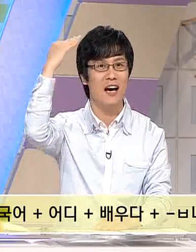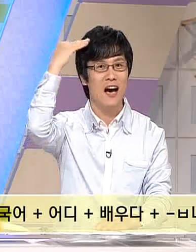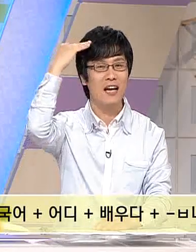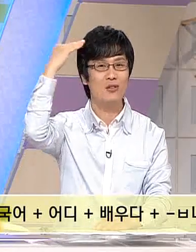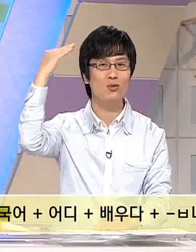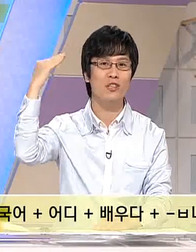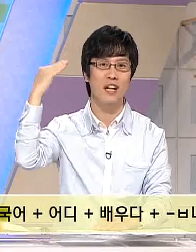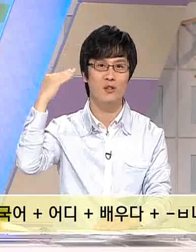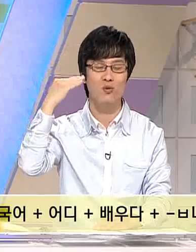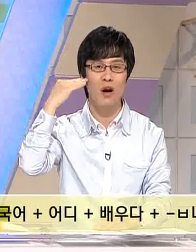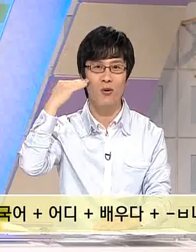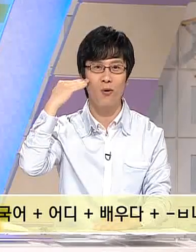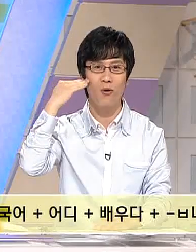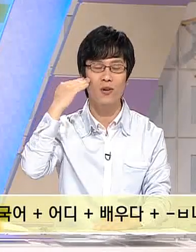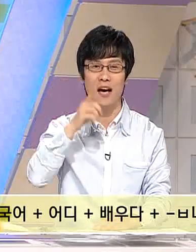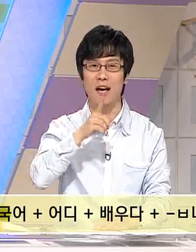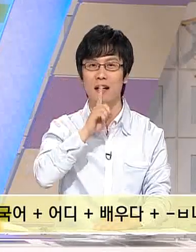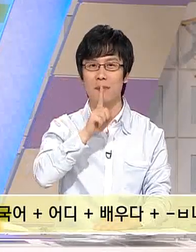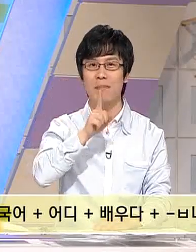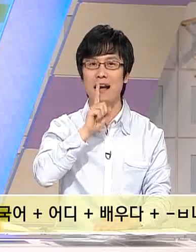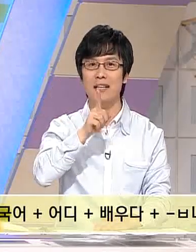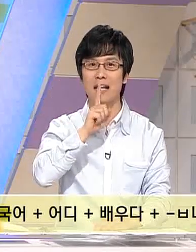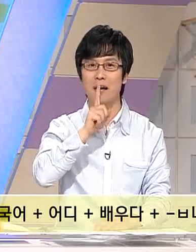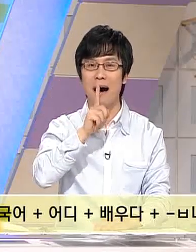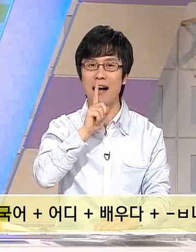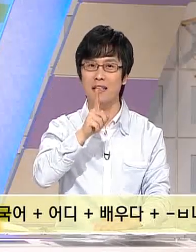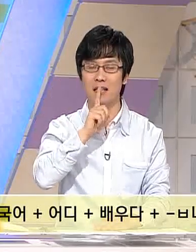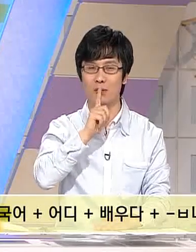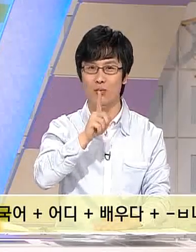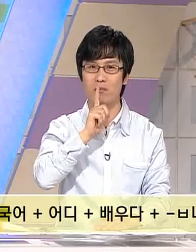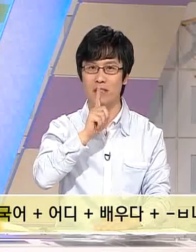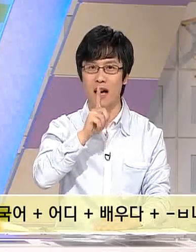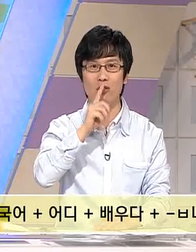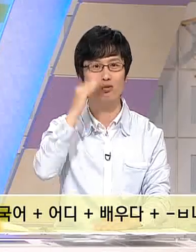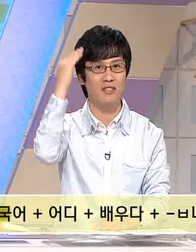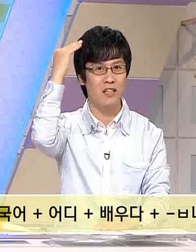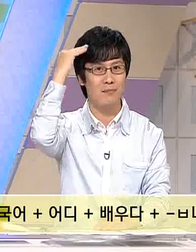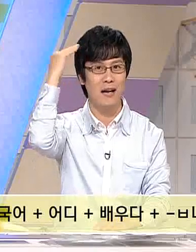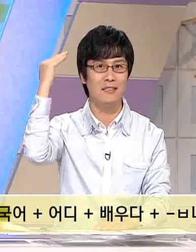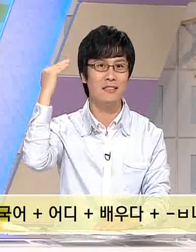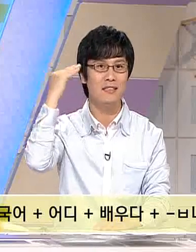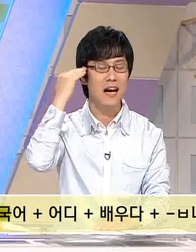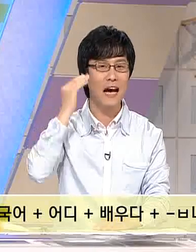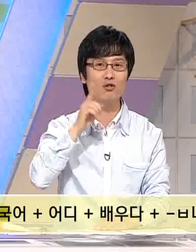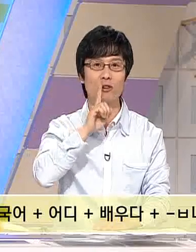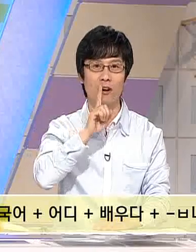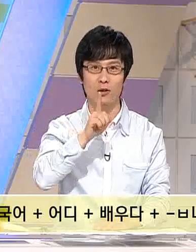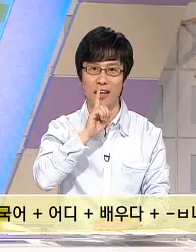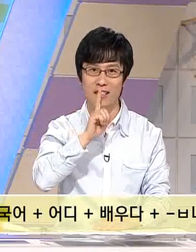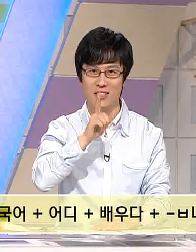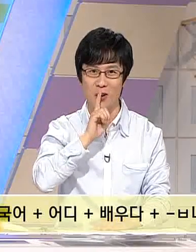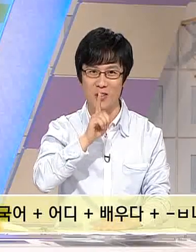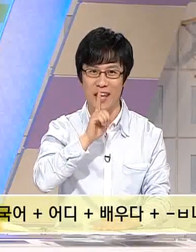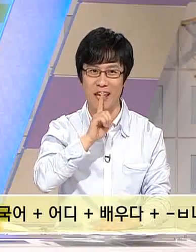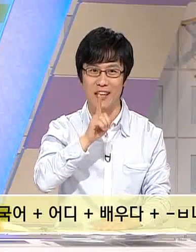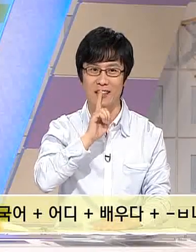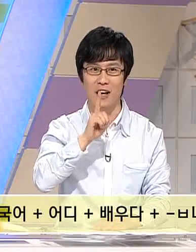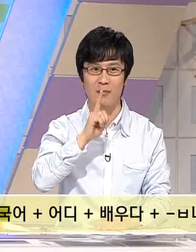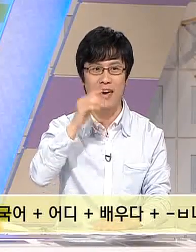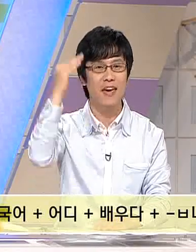한국이라는 수화고 자 말하다 말이라는 수화입니다. 한국에서 하는 말은 한국어가 되겠지요. 네 그 다음에